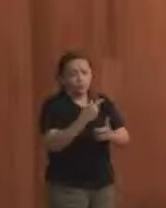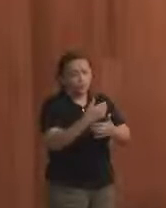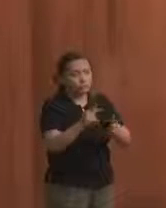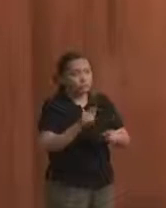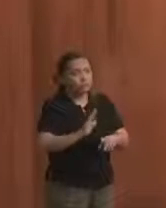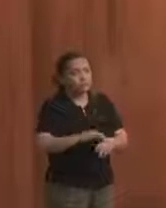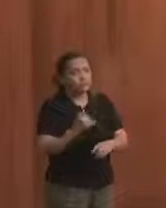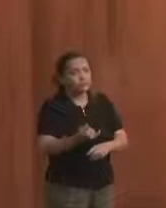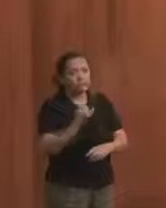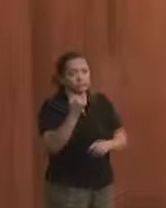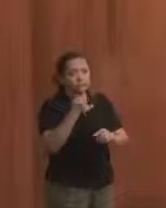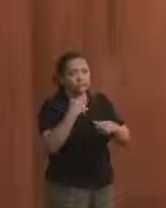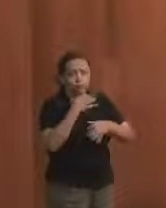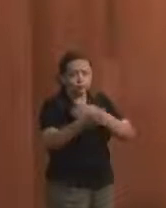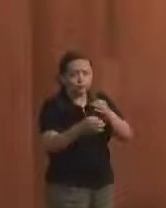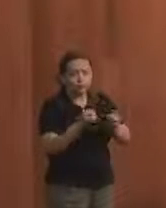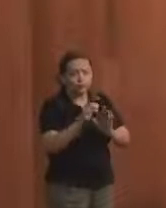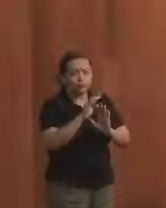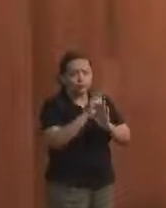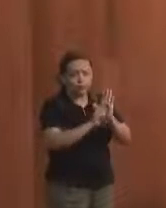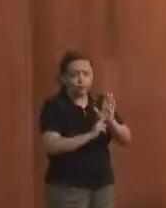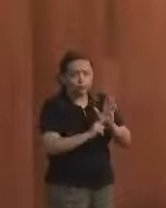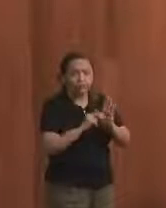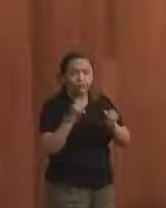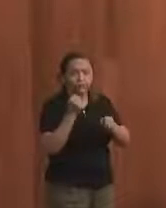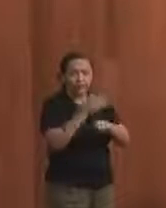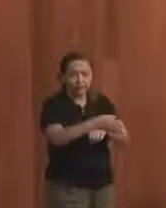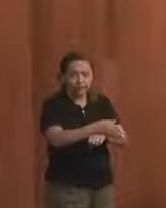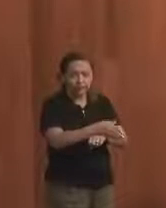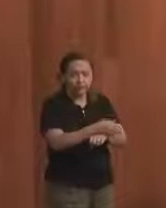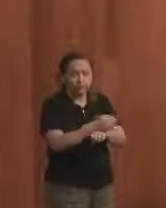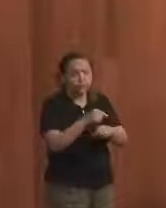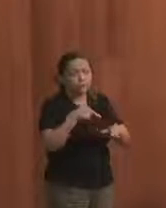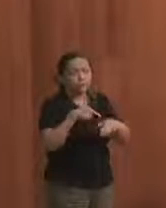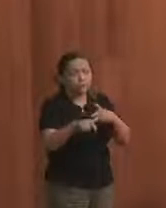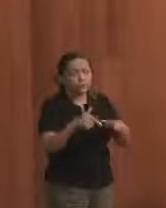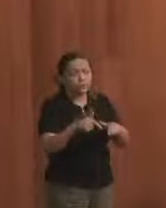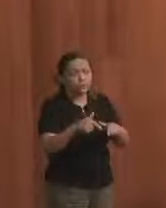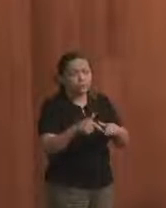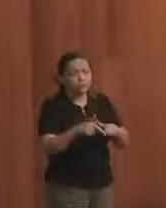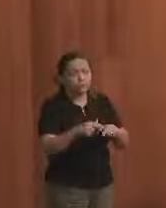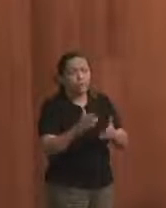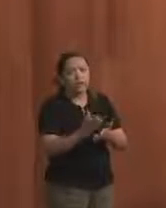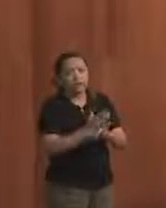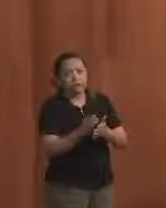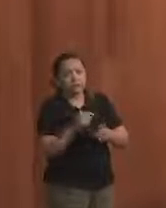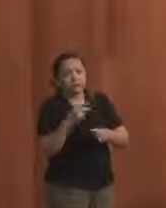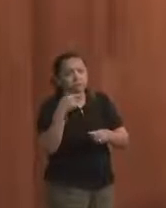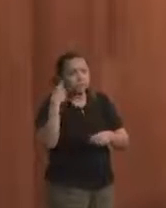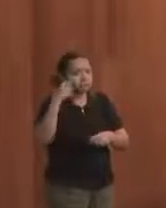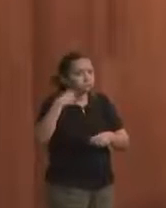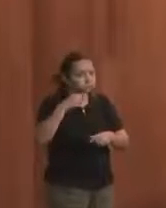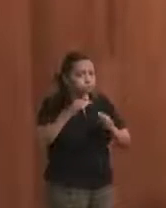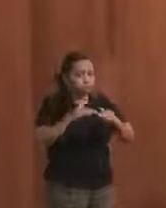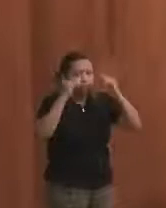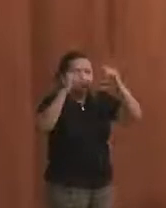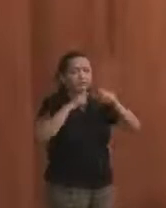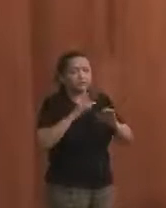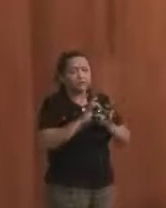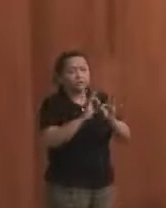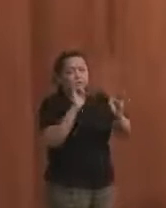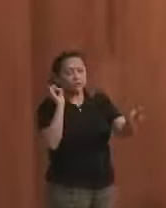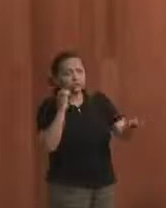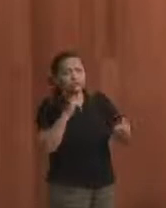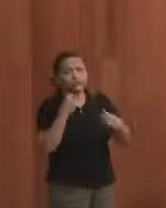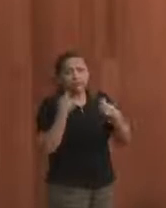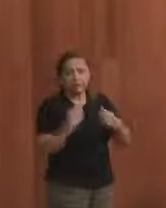comentou foi os critérios de ingresso na carreira, porque, em alguns casos, os promotores estariam muito distantes daquilo que se